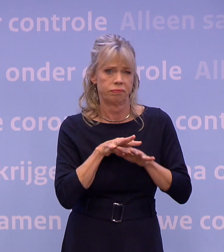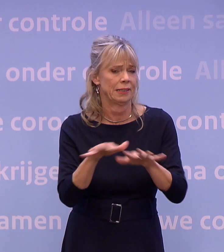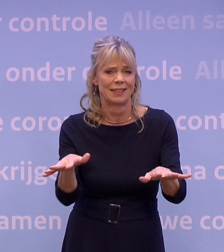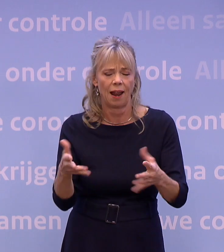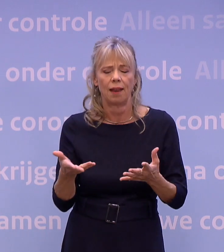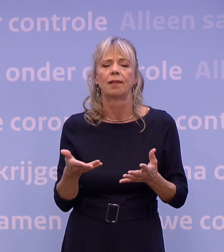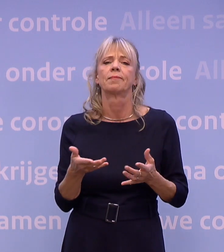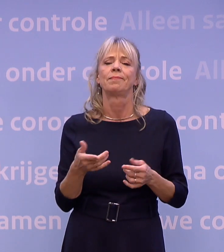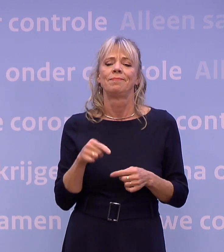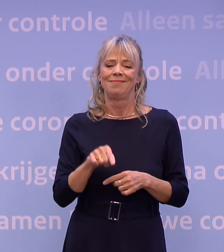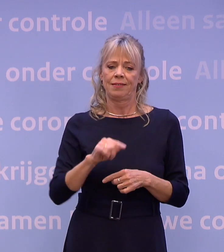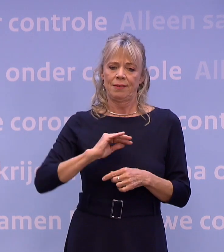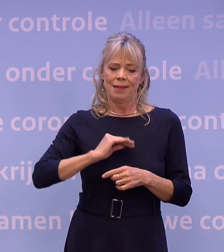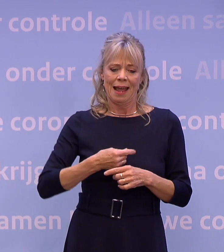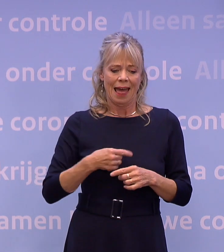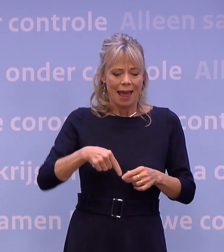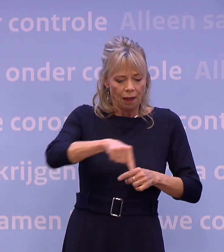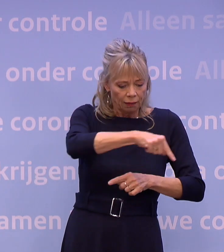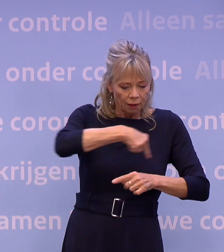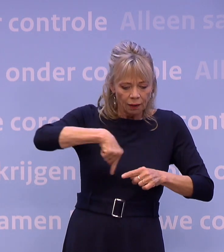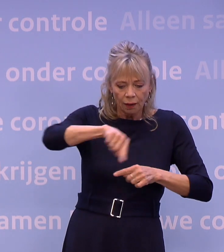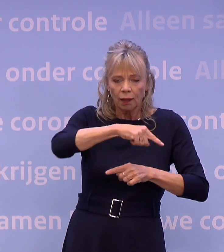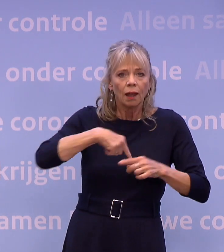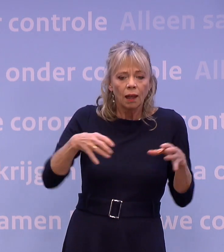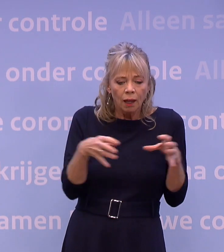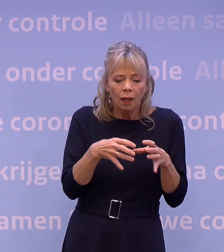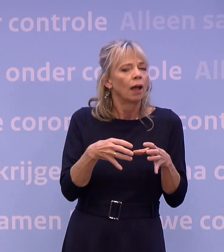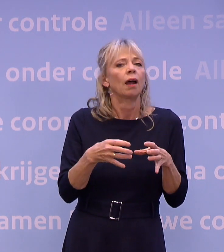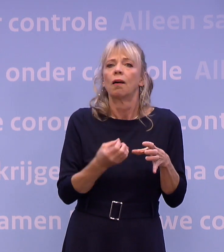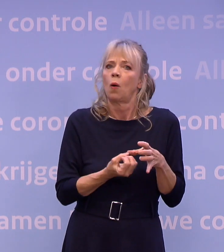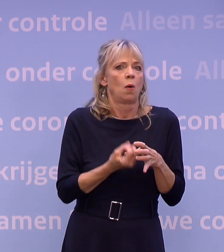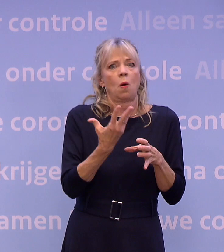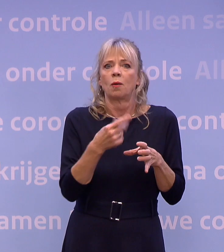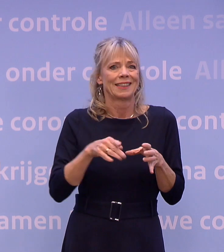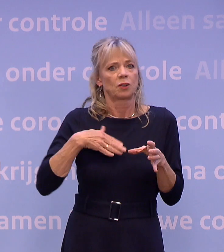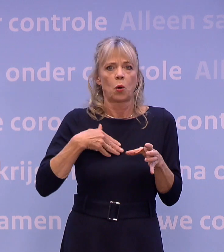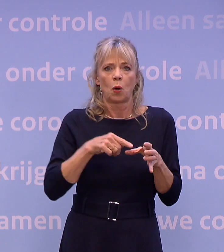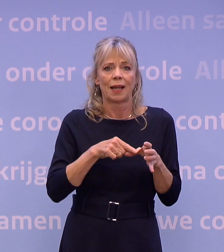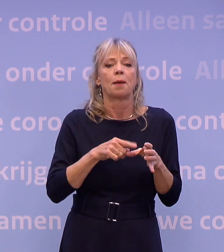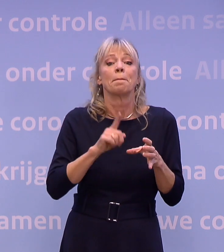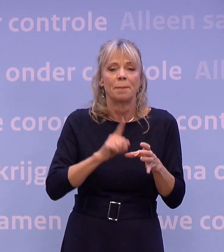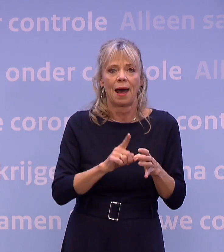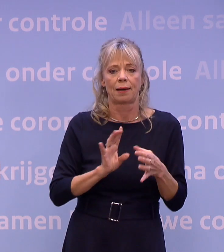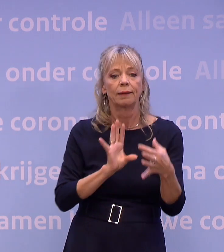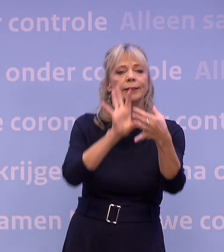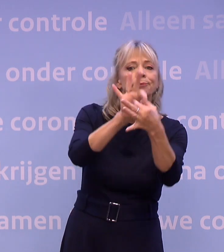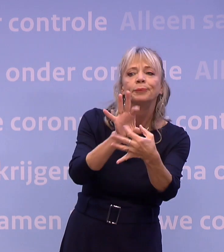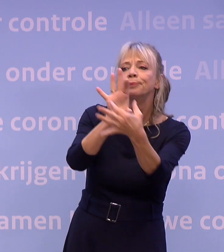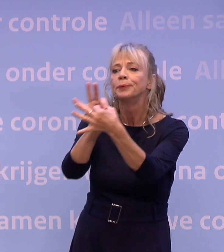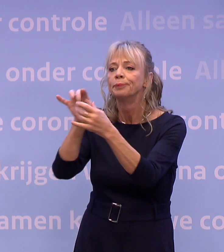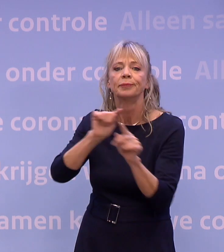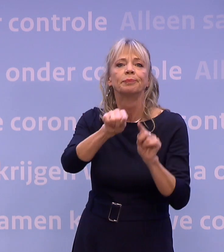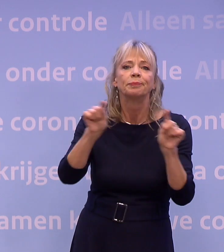is, in je eigen bubbeltje ontstaat geen uitbraak. Die ontstaat waar je mensen ziet en tegenkomt. Op je werk,